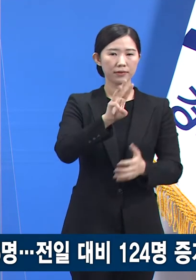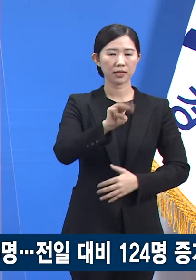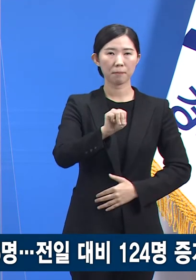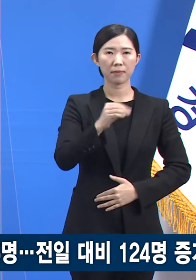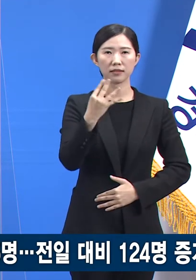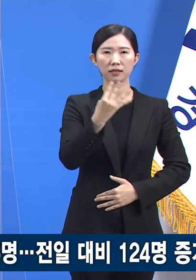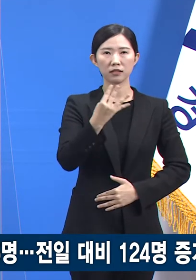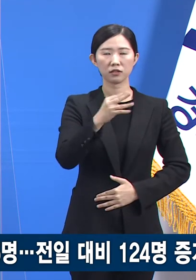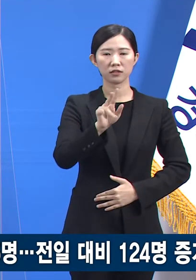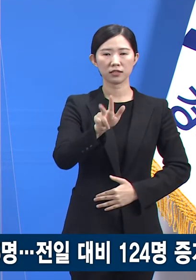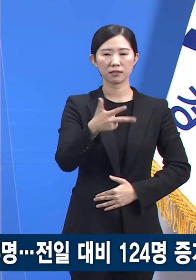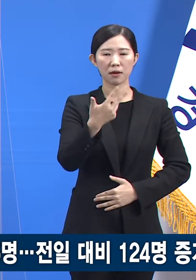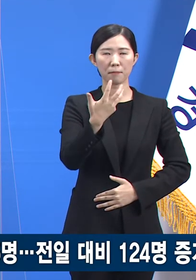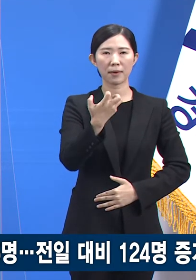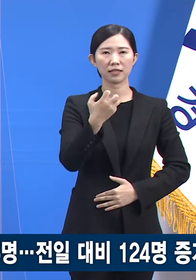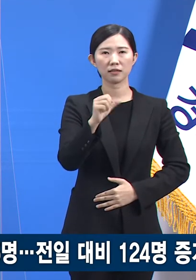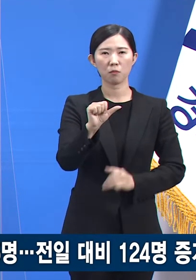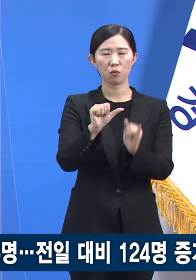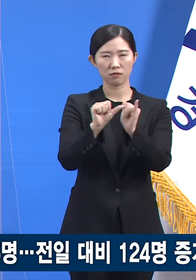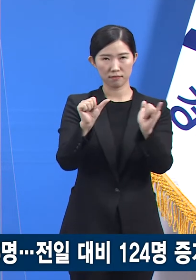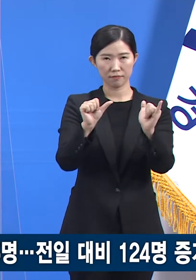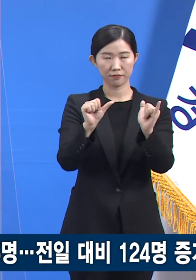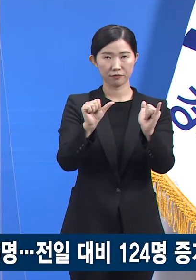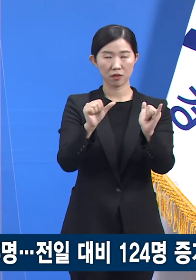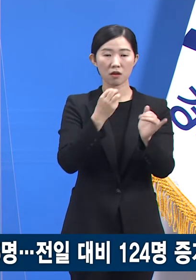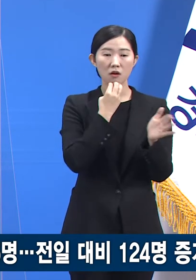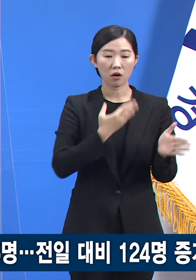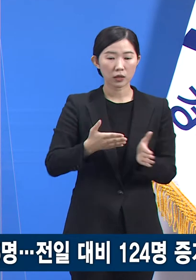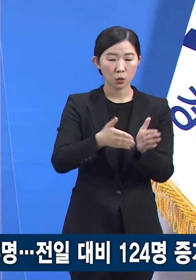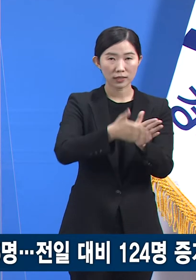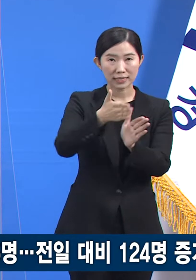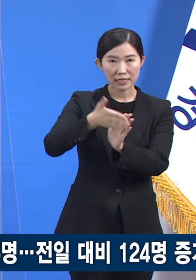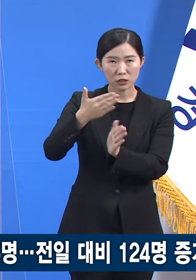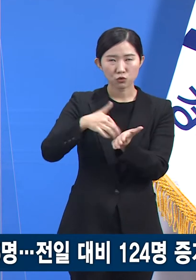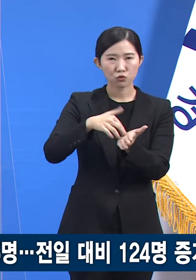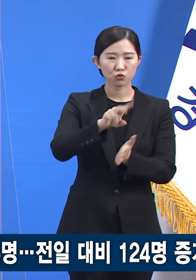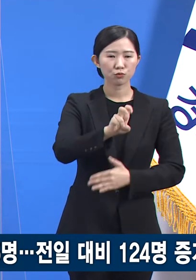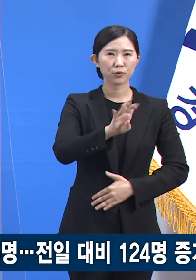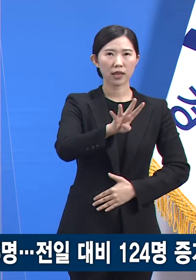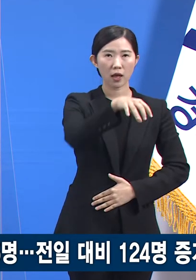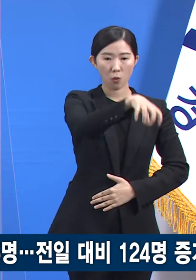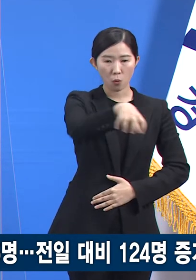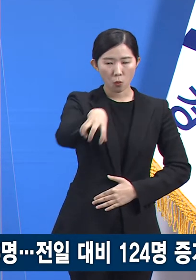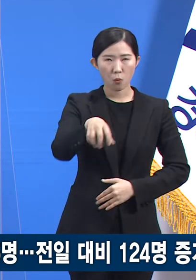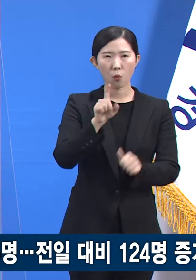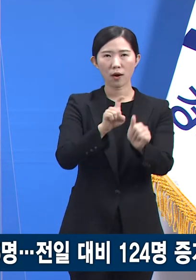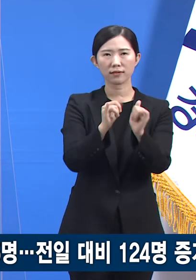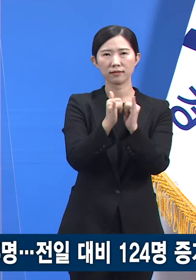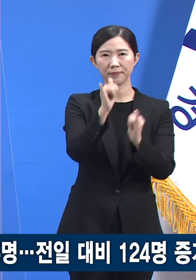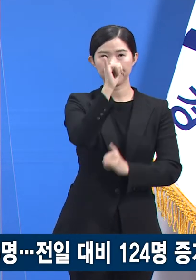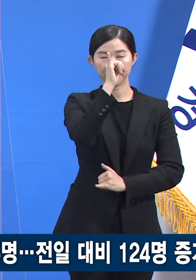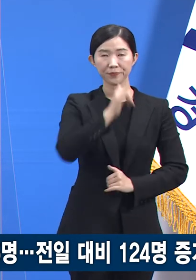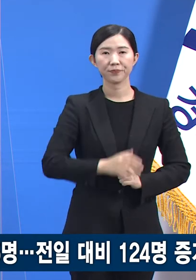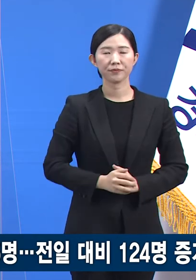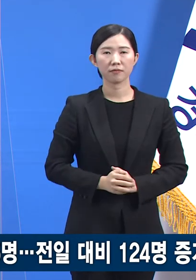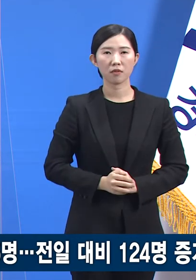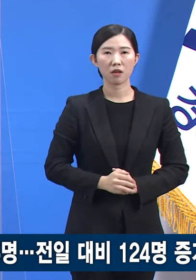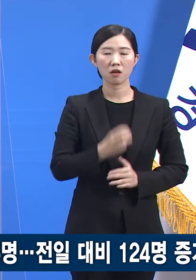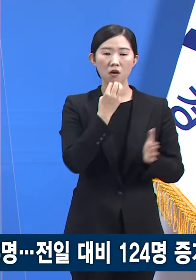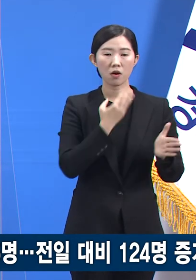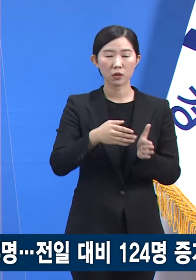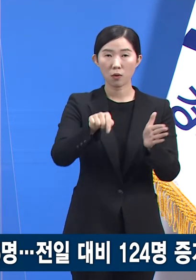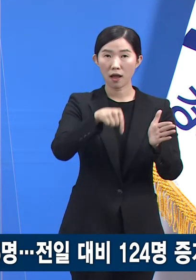,785명으로 도내 24개의 시군에서 확진자가 발생했습니다. 국내 발생이